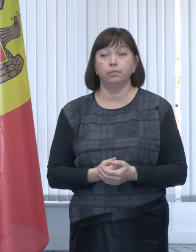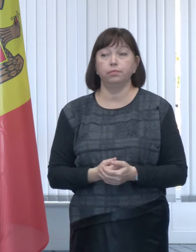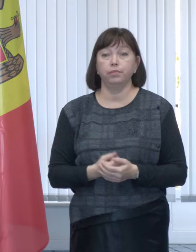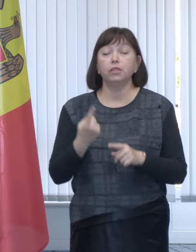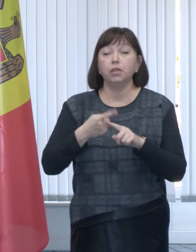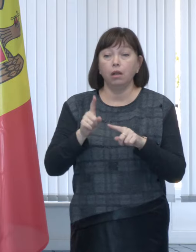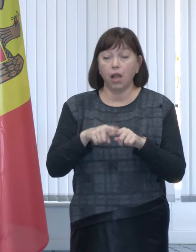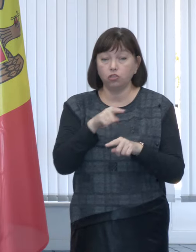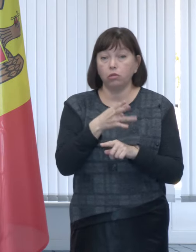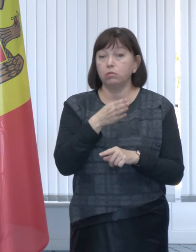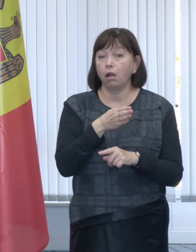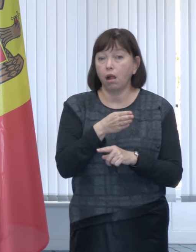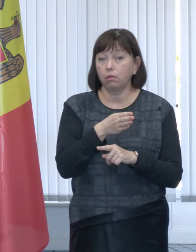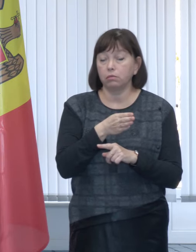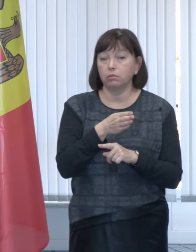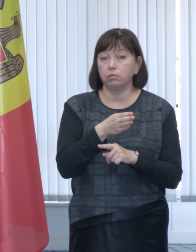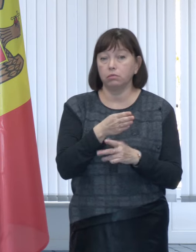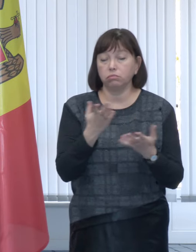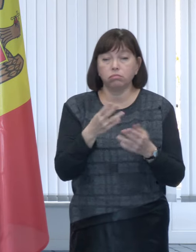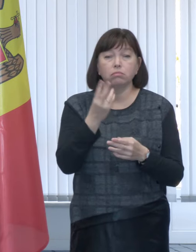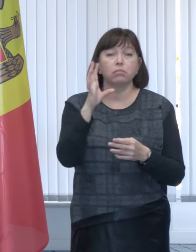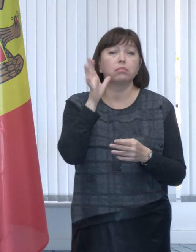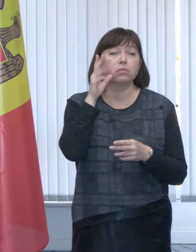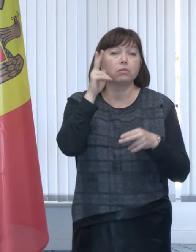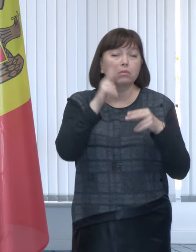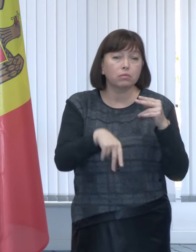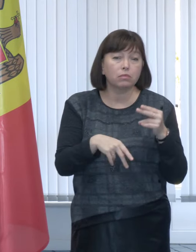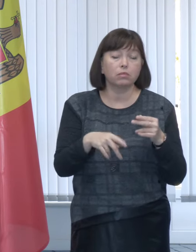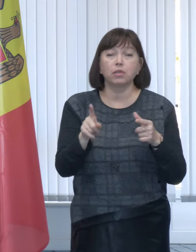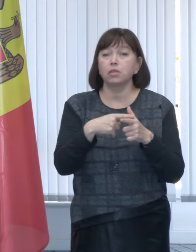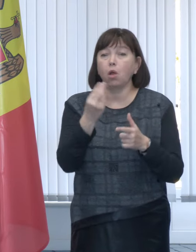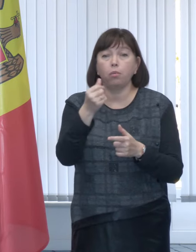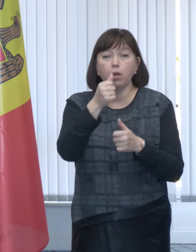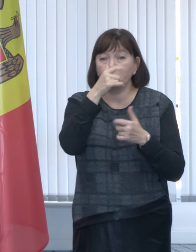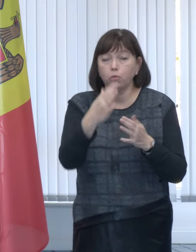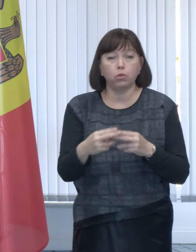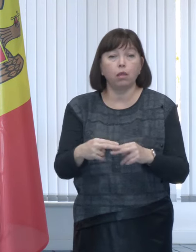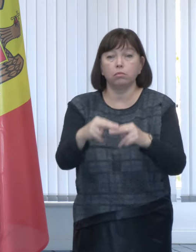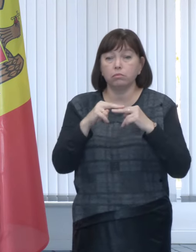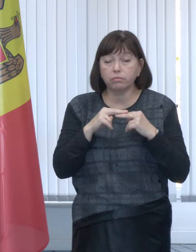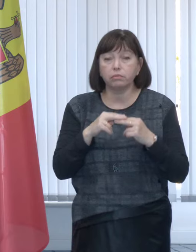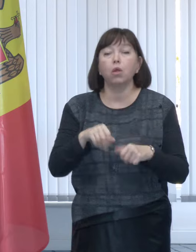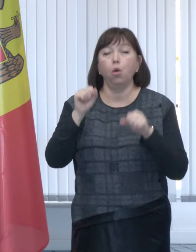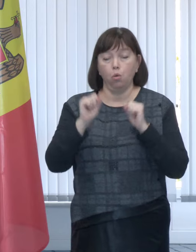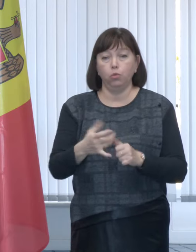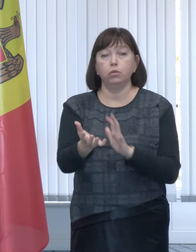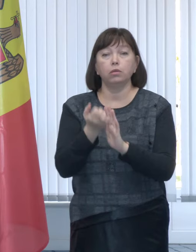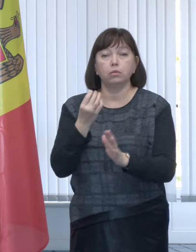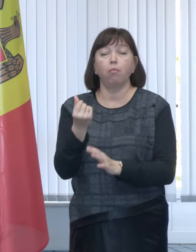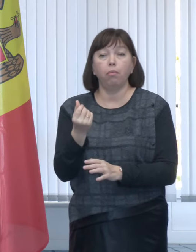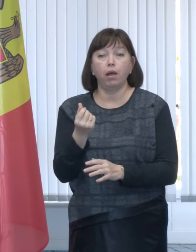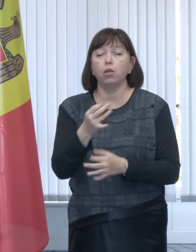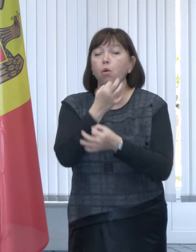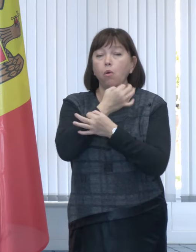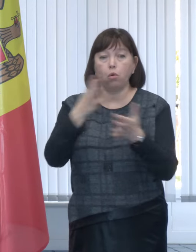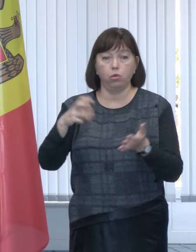acest card este expirat sau dintr-un alt motiv nu ajunge sumă pe el, o să puteți lua banii de